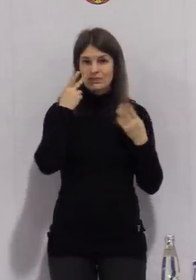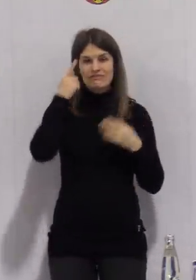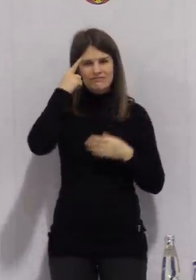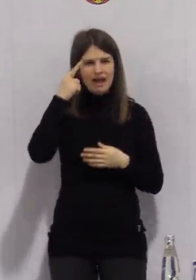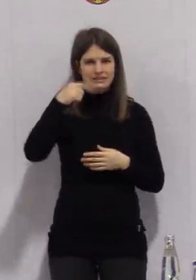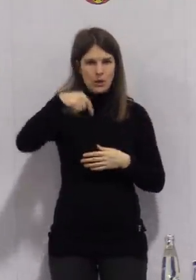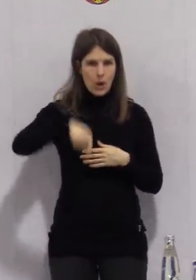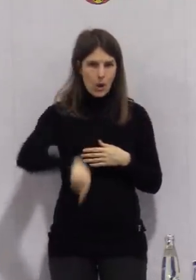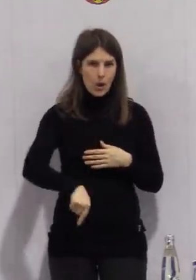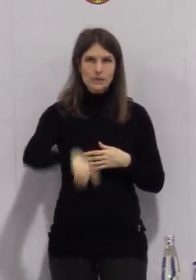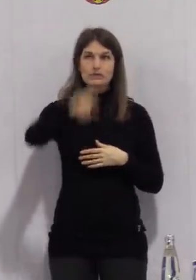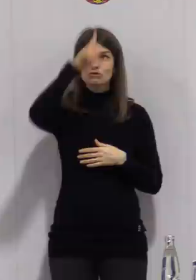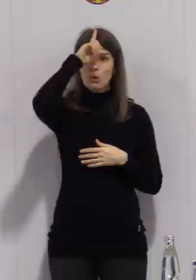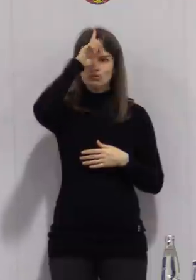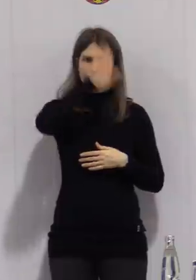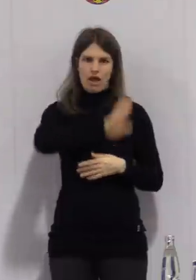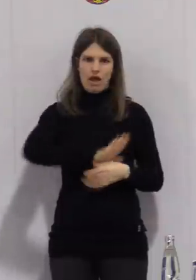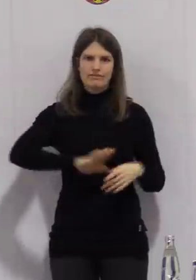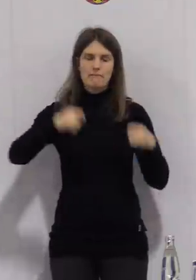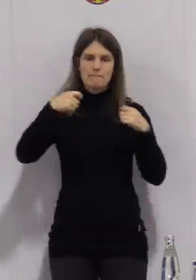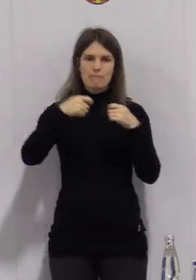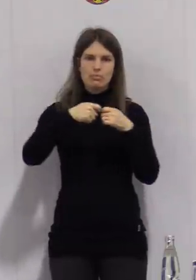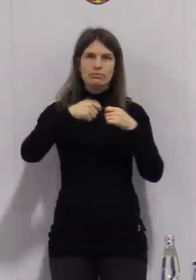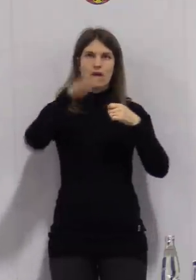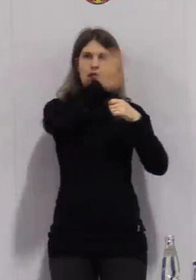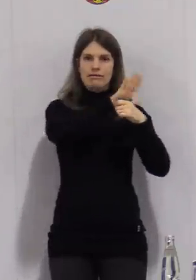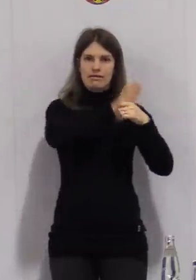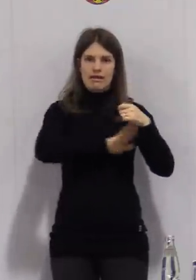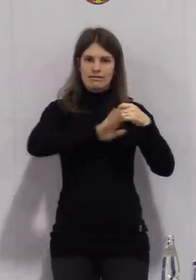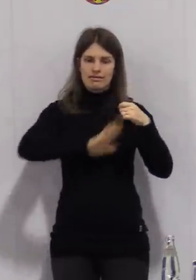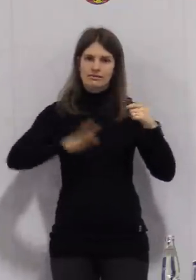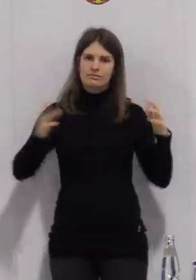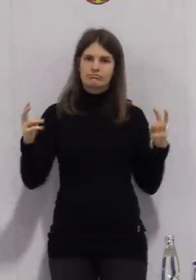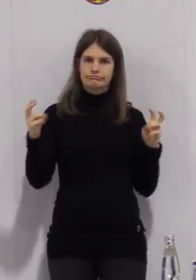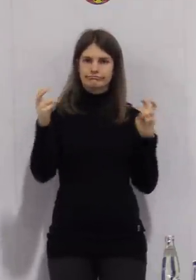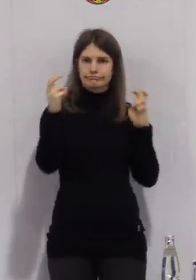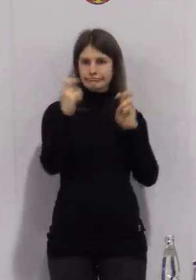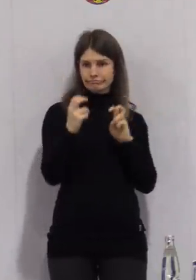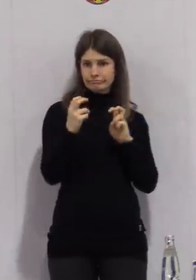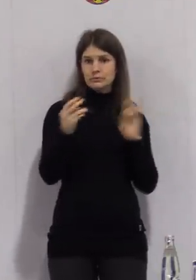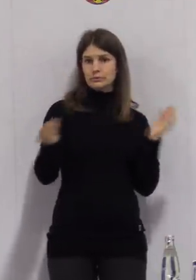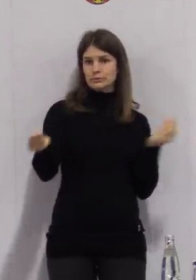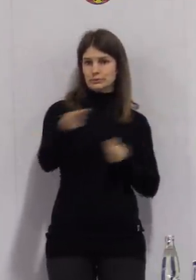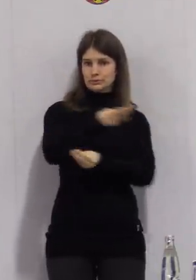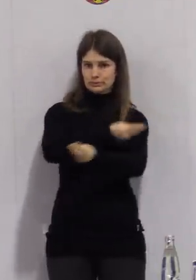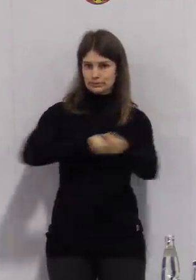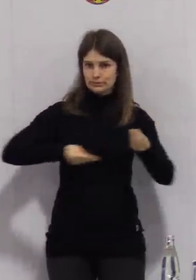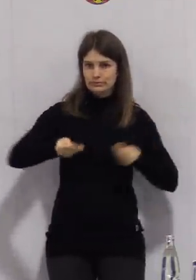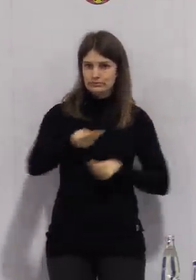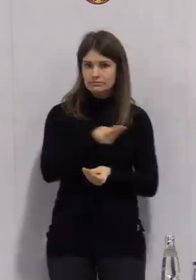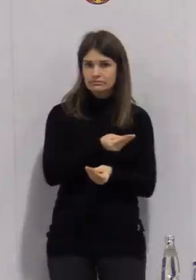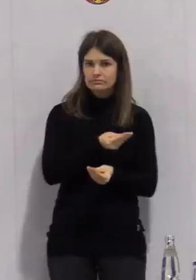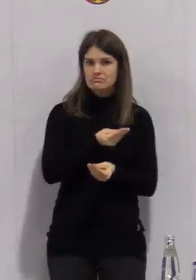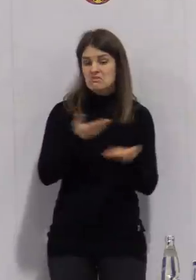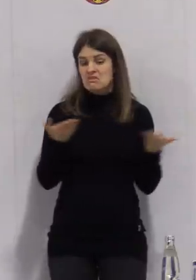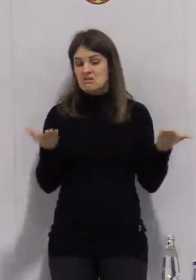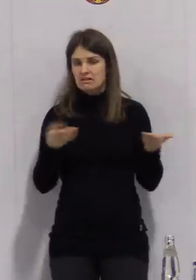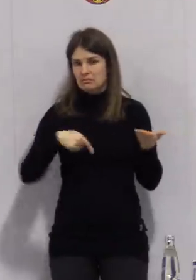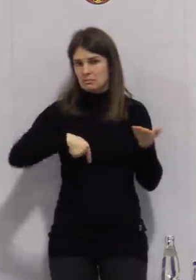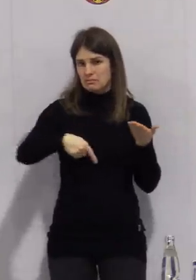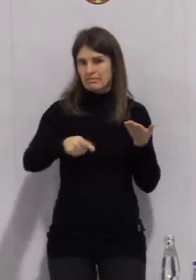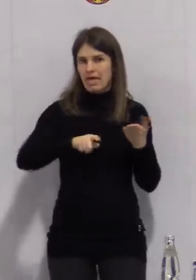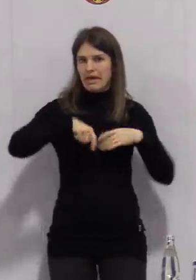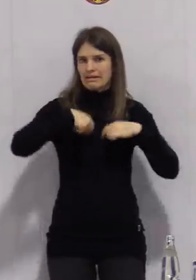und Ländern stattfinden bzw. gerade laufen, aus denen sich neue Erkenntnisse ergeben können,